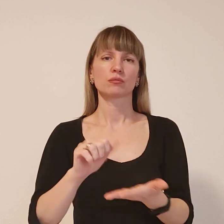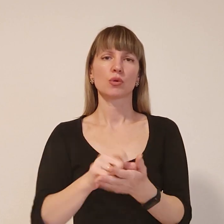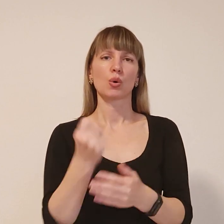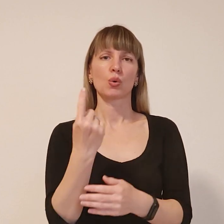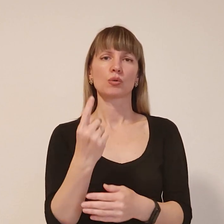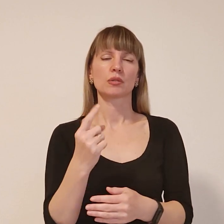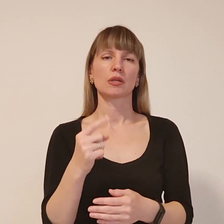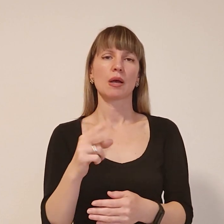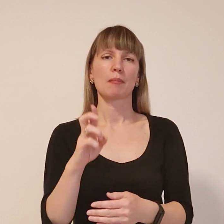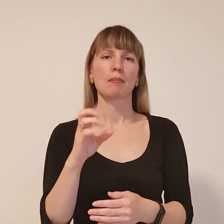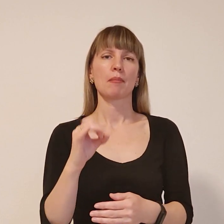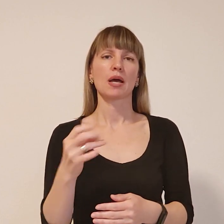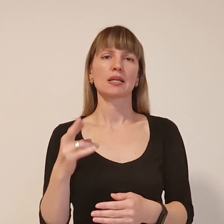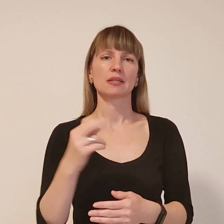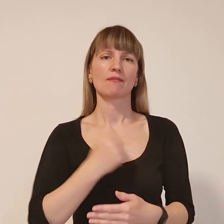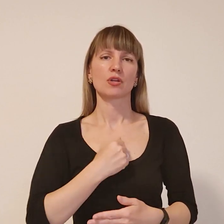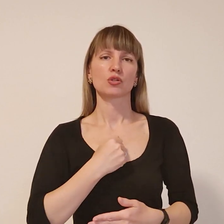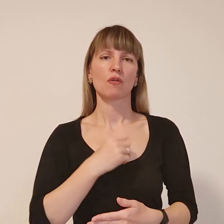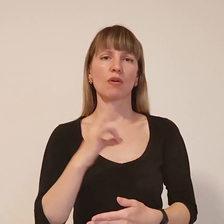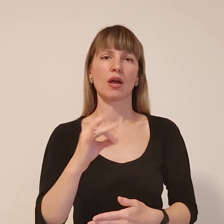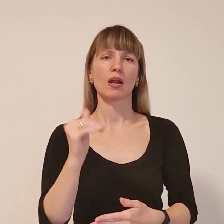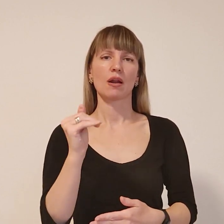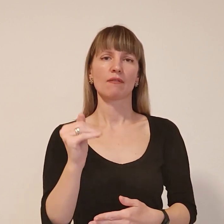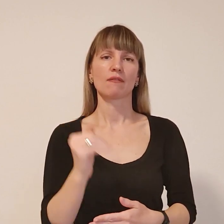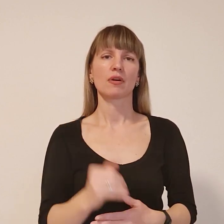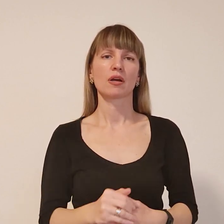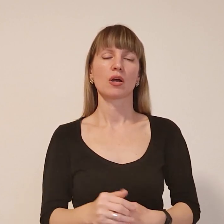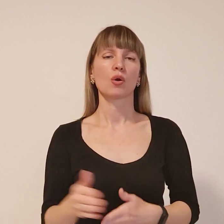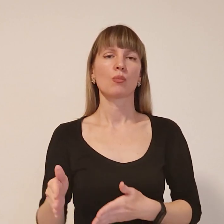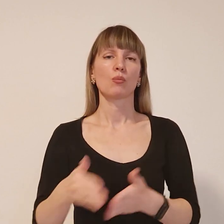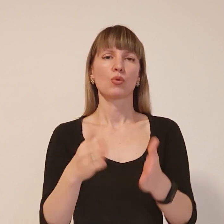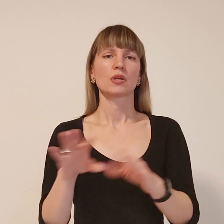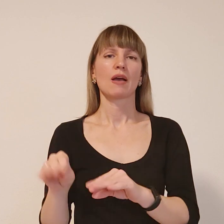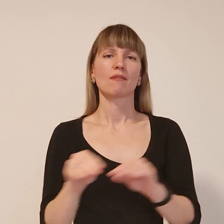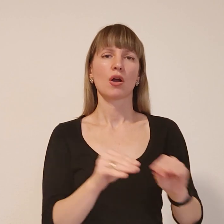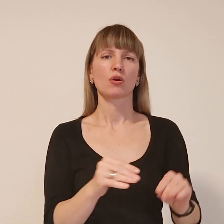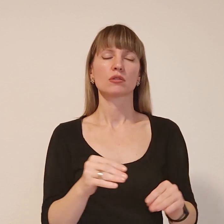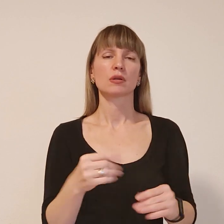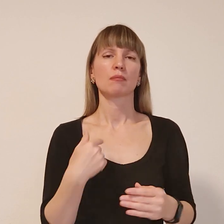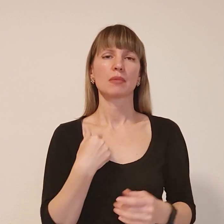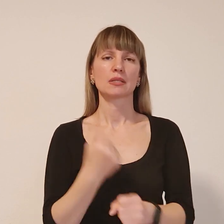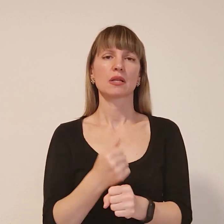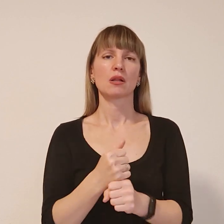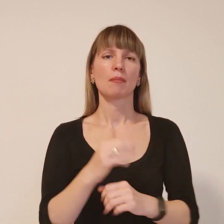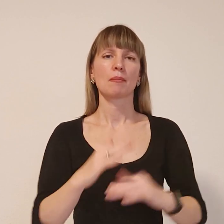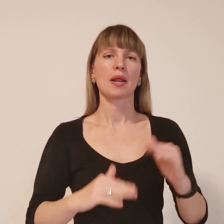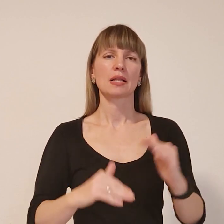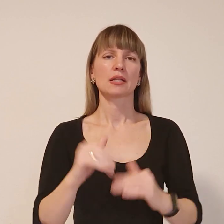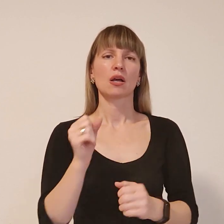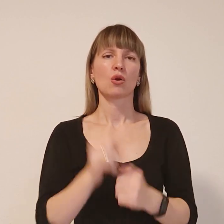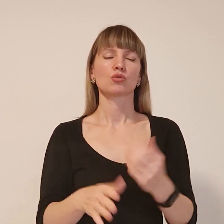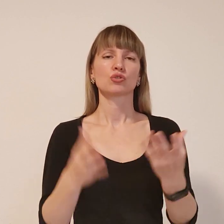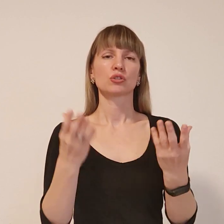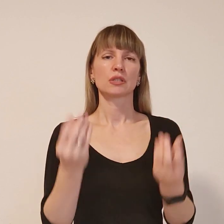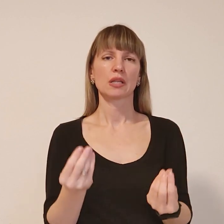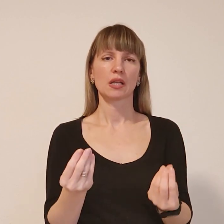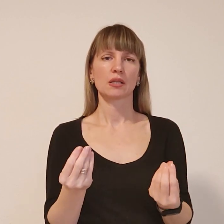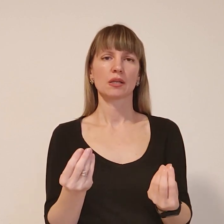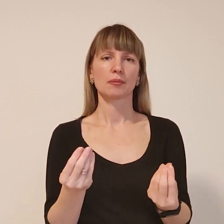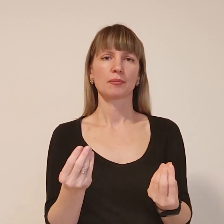березня військовими РФ. Шляхи евакуації, вони організуються практично щодня в